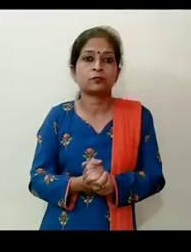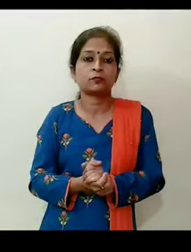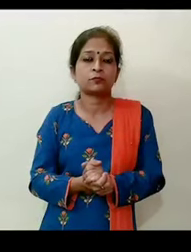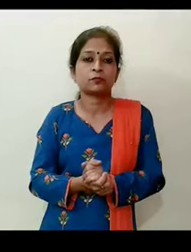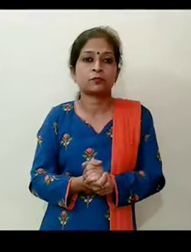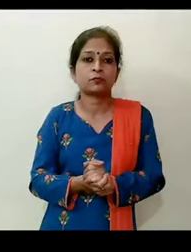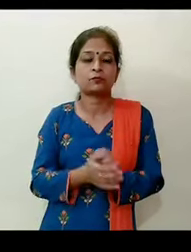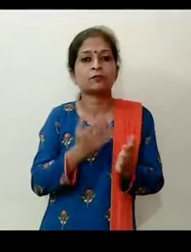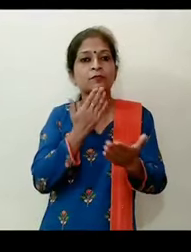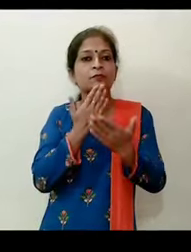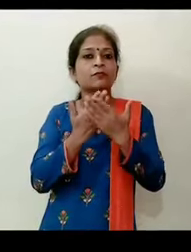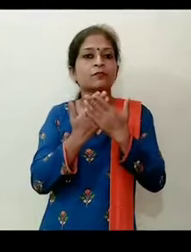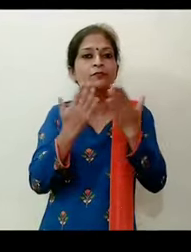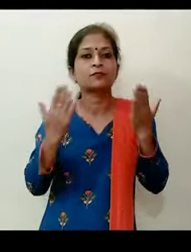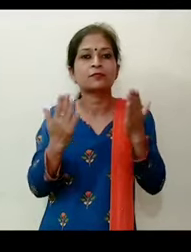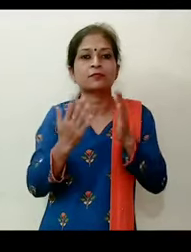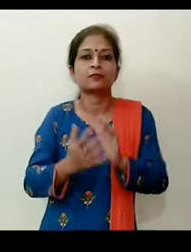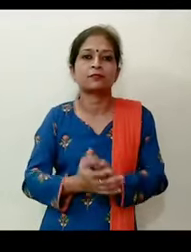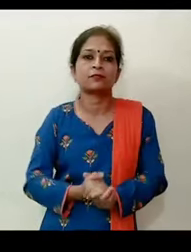बहुत बहुत धन्यवाद